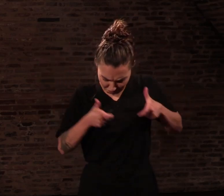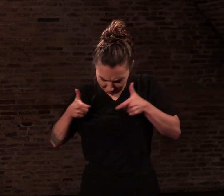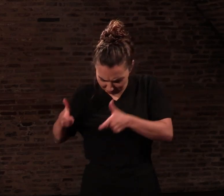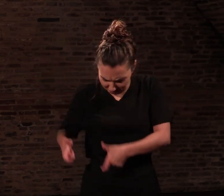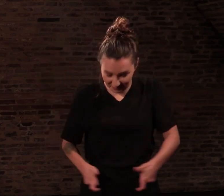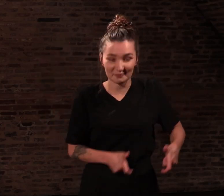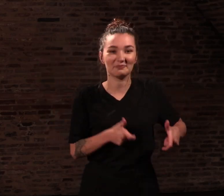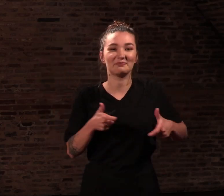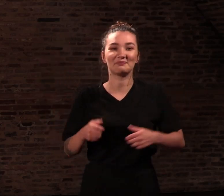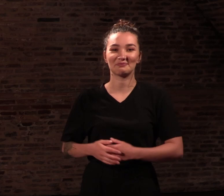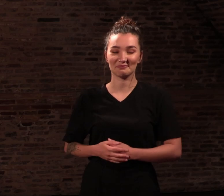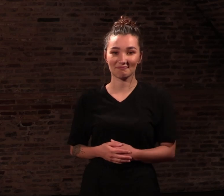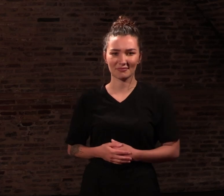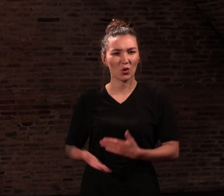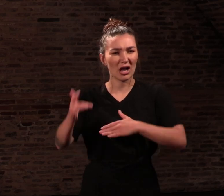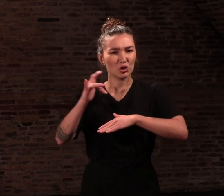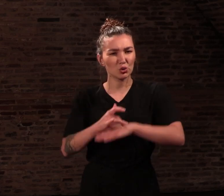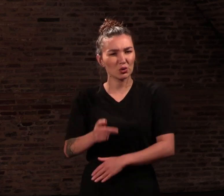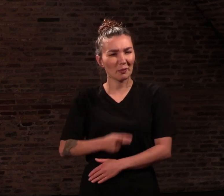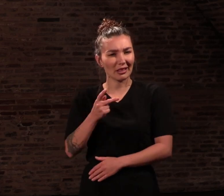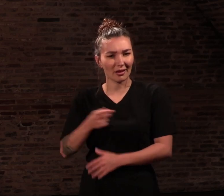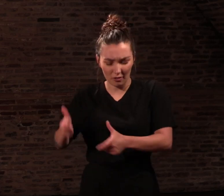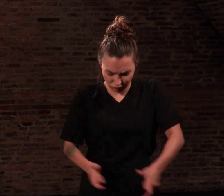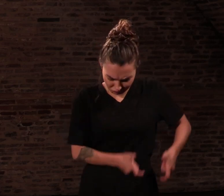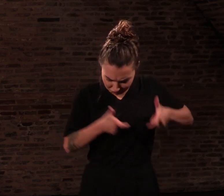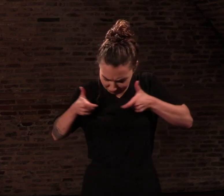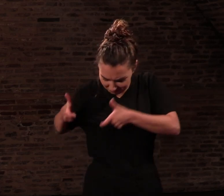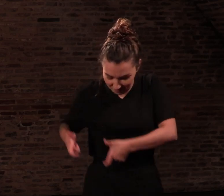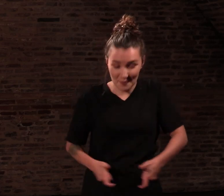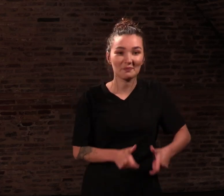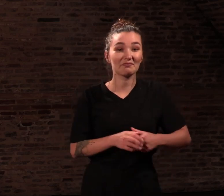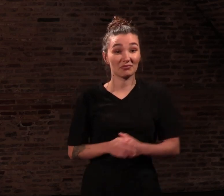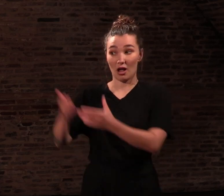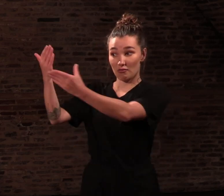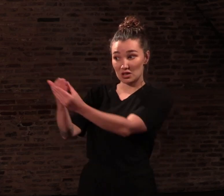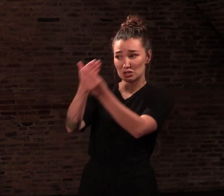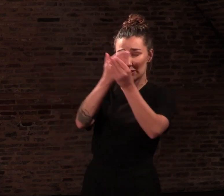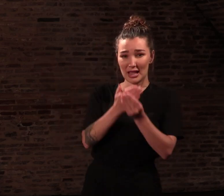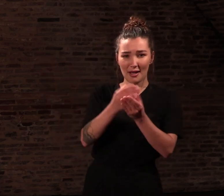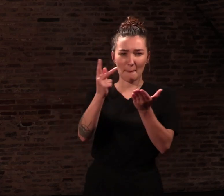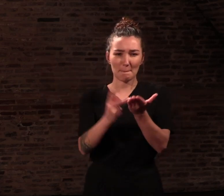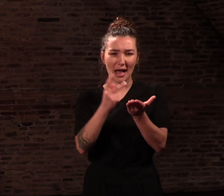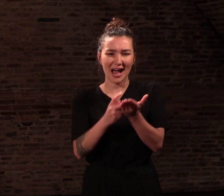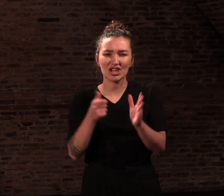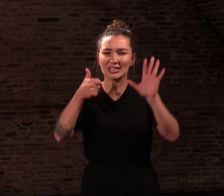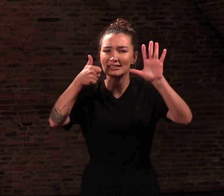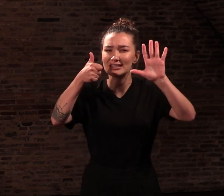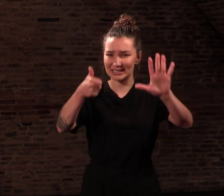J'ai passé une visite médicale. Il m'a fallu remplir un questionnaire de six pages, près de